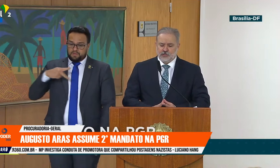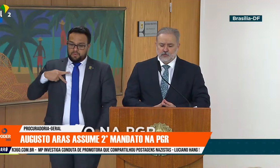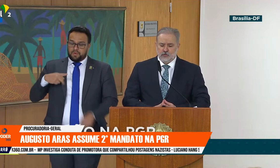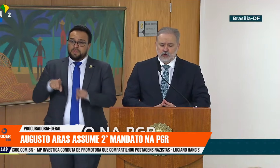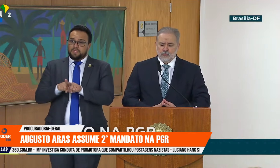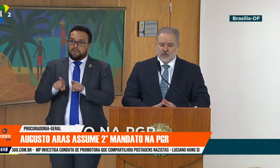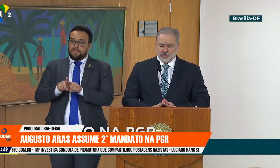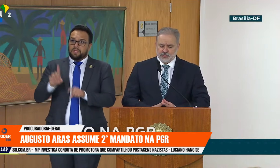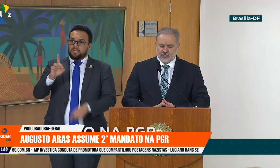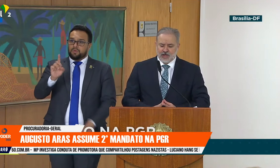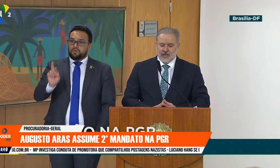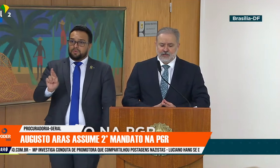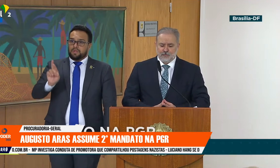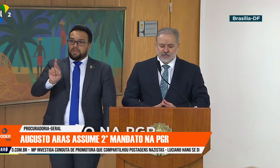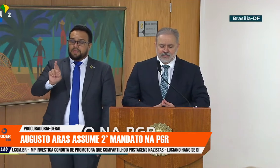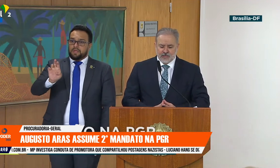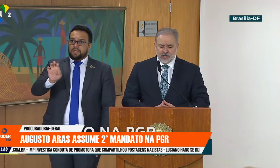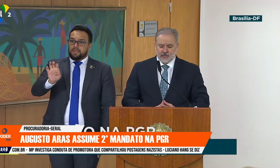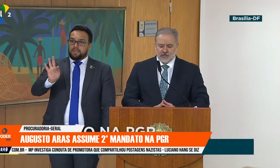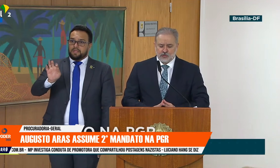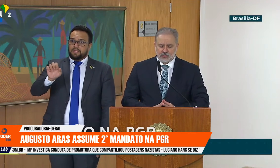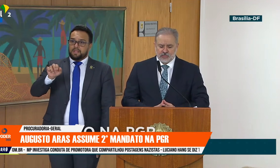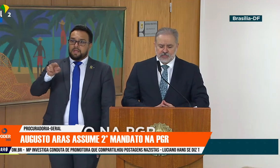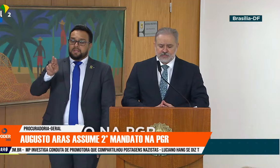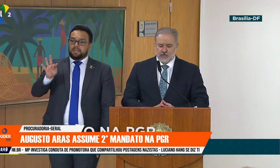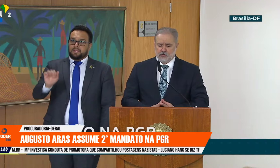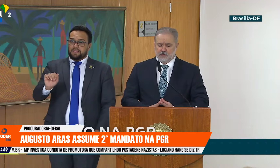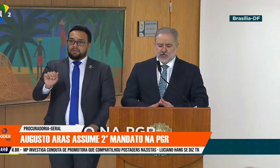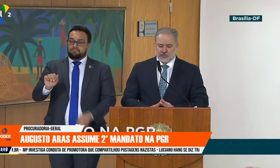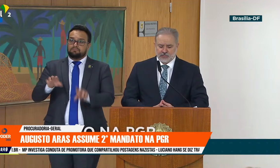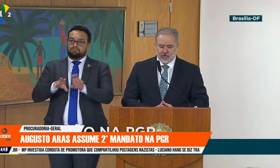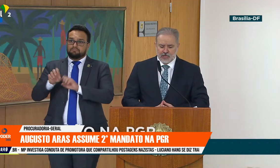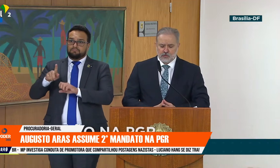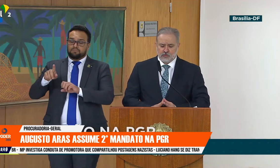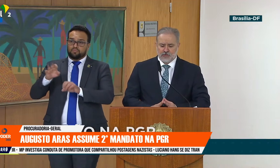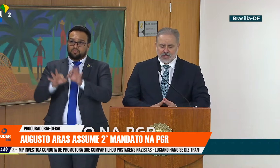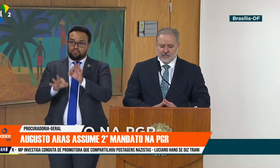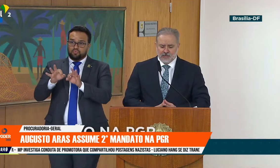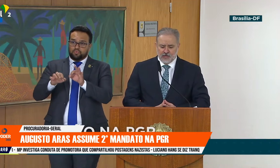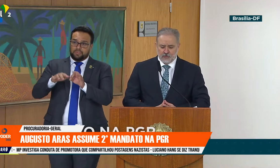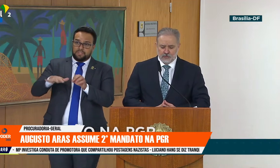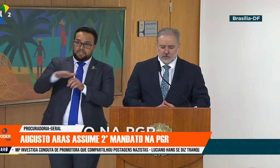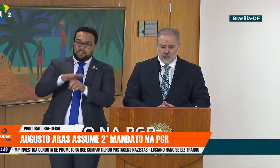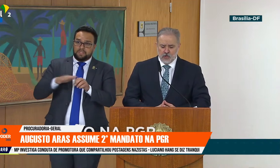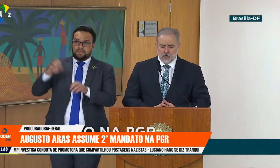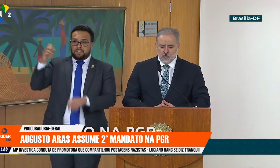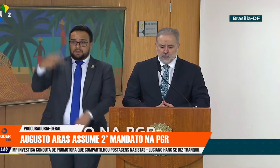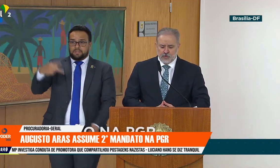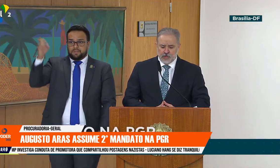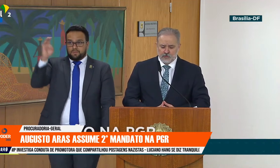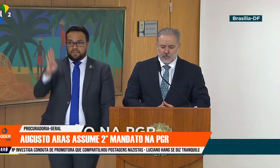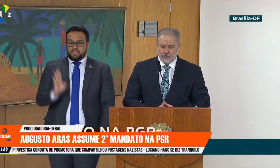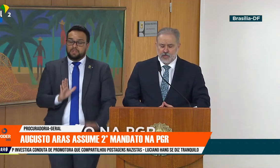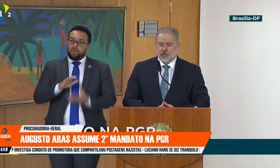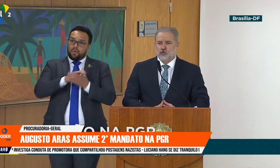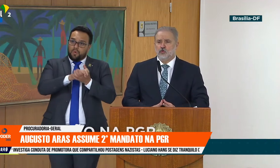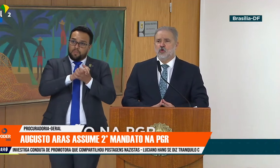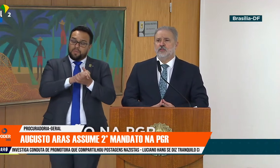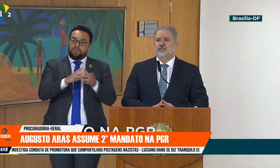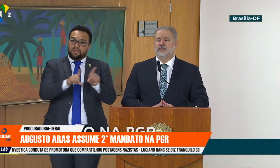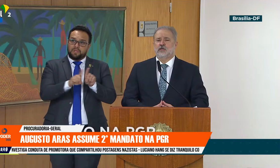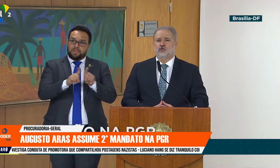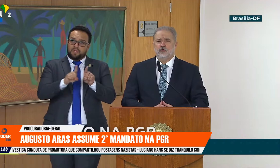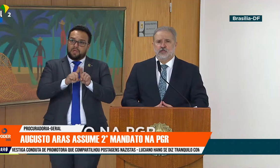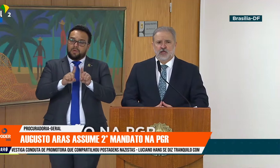Renata Gil, magistrada, presidente da Associação de Magistrados Brasileiros. Cumprimento também